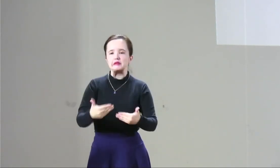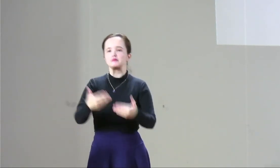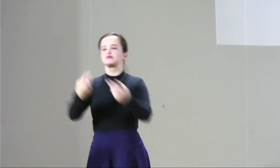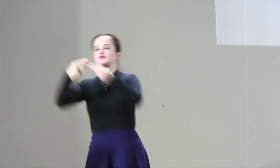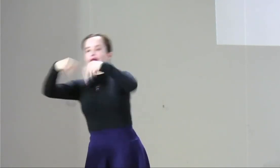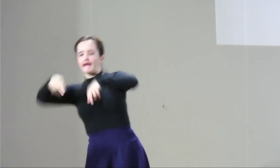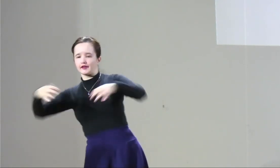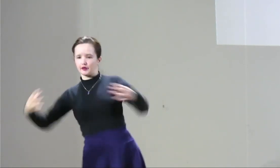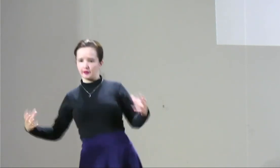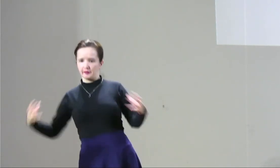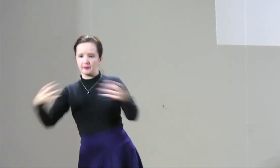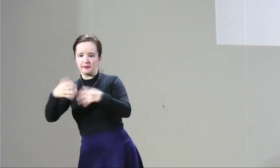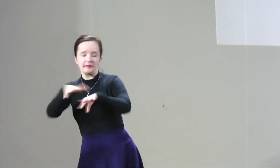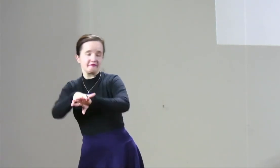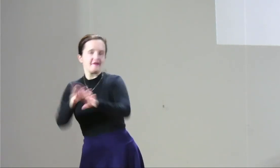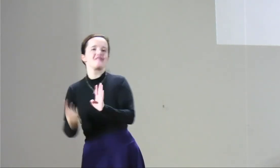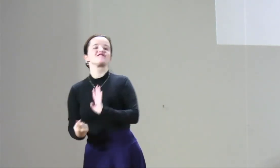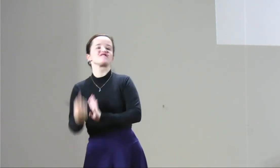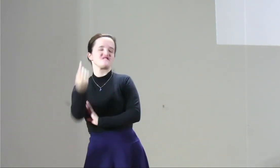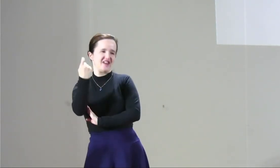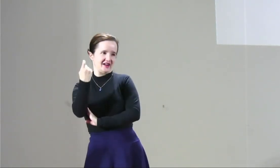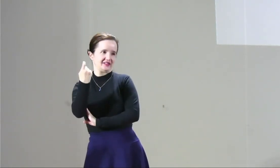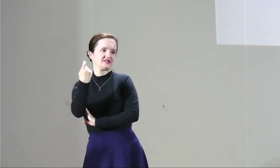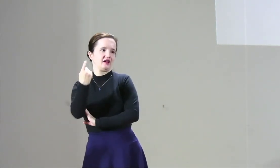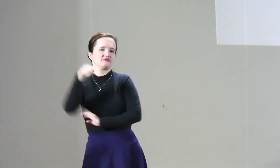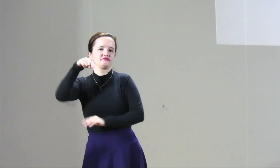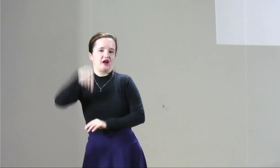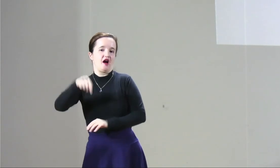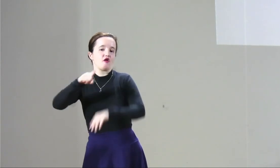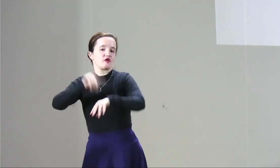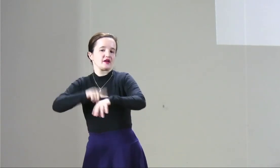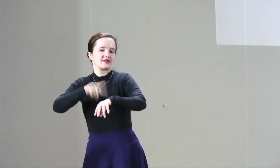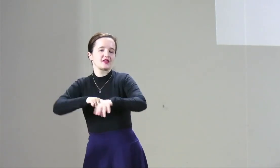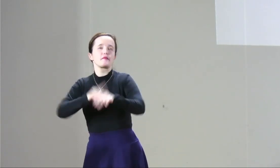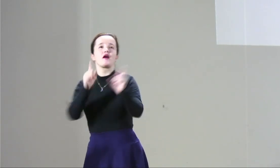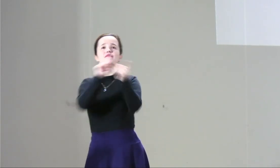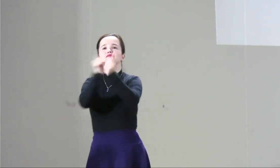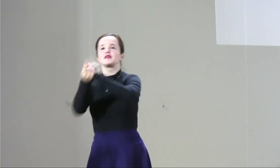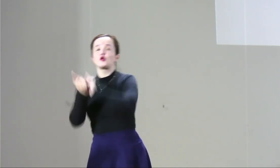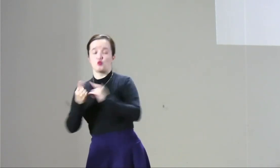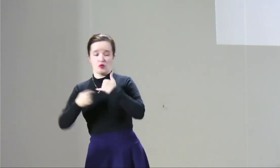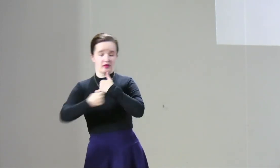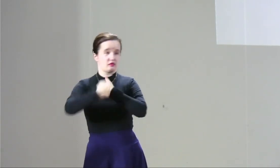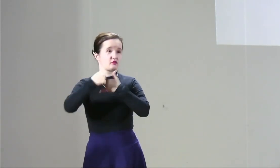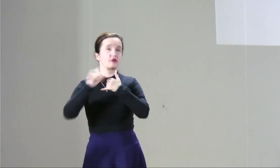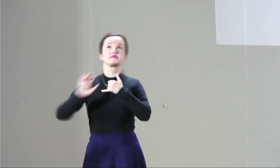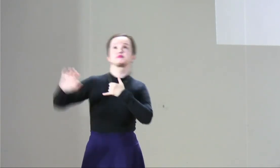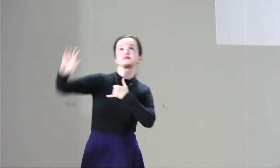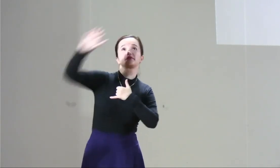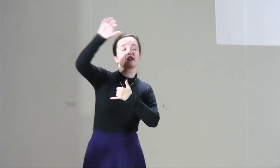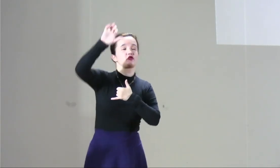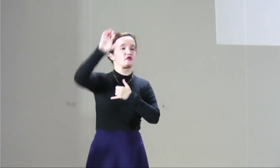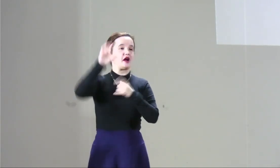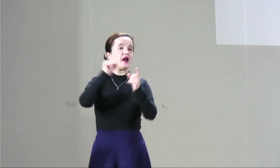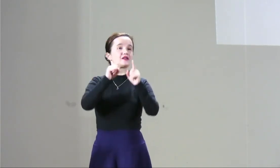decíamos bueno cómo va a el enfoque de género la discapacidad allí que se vea visible dentro del plan de desarrollo